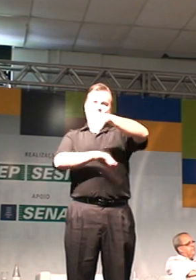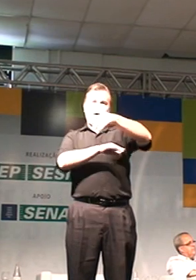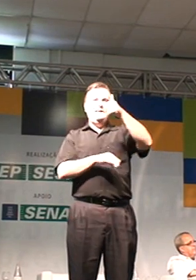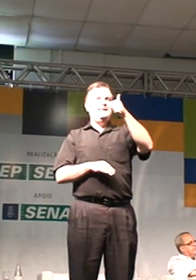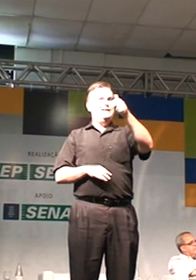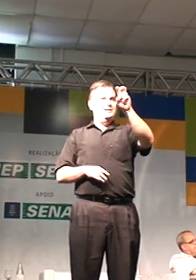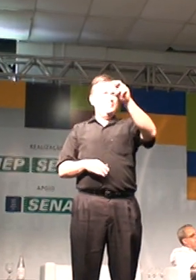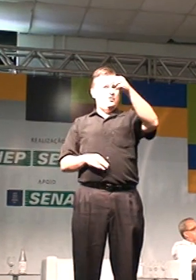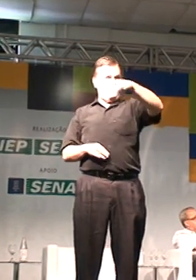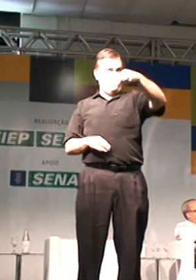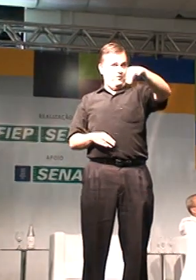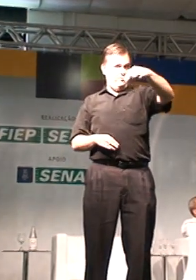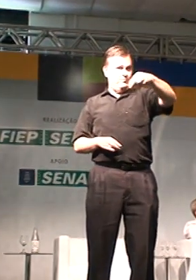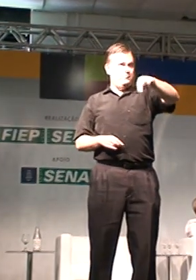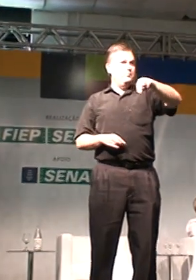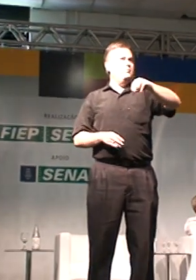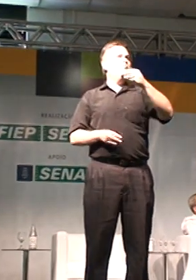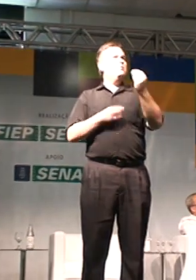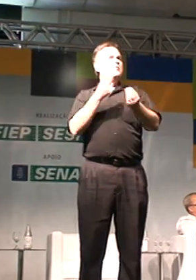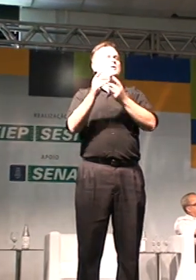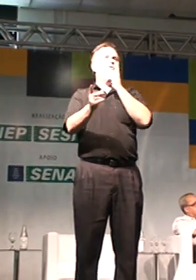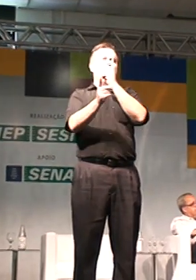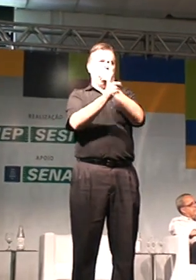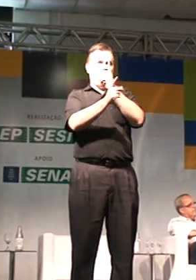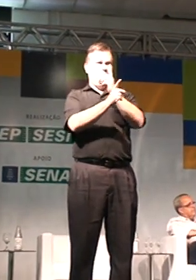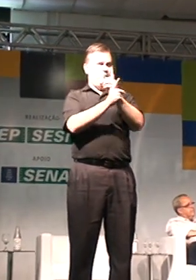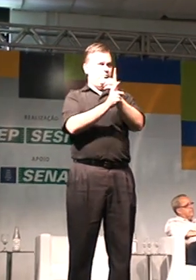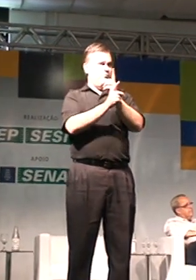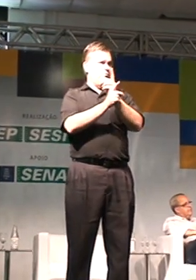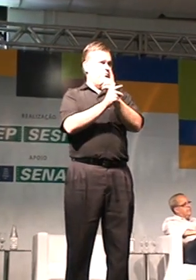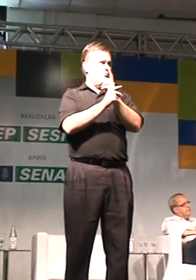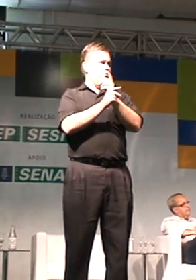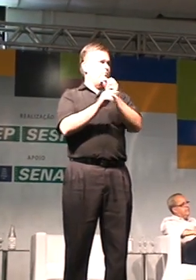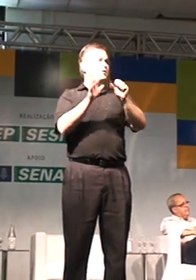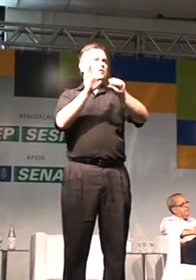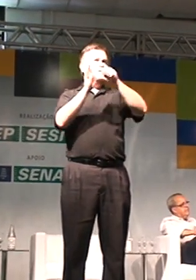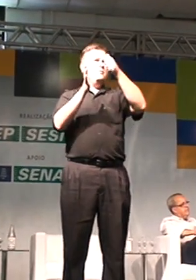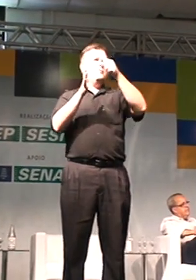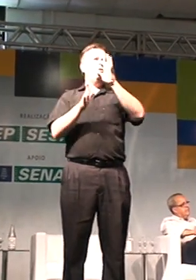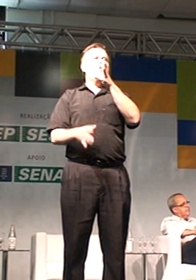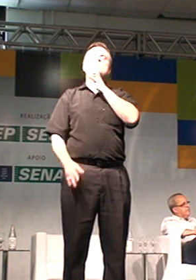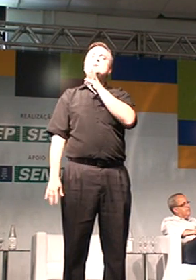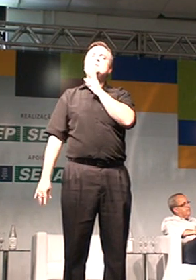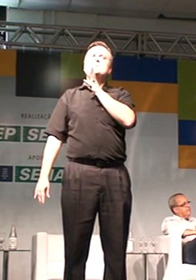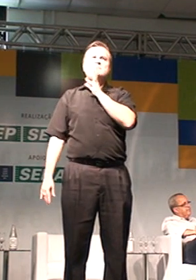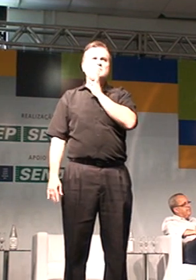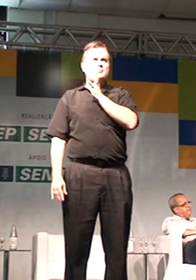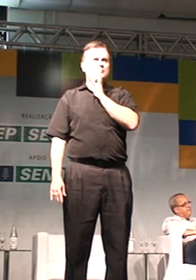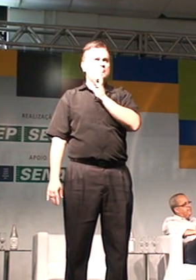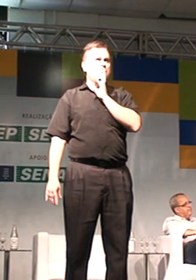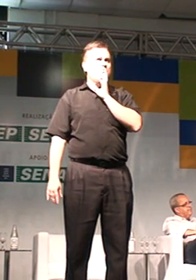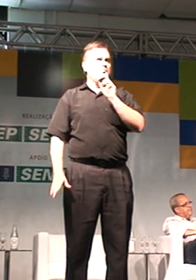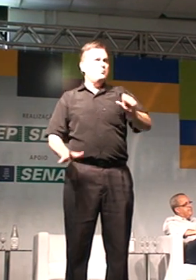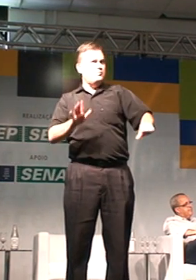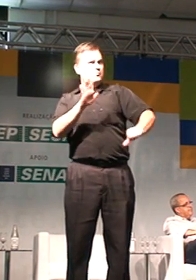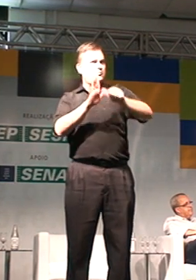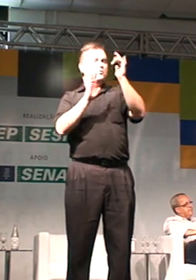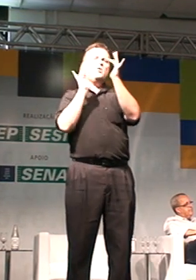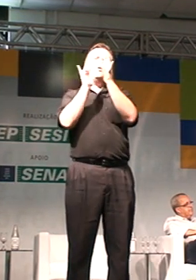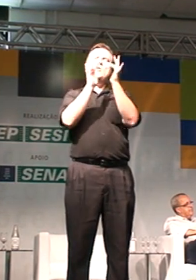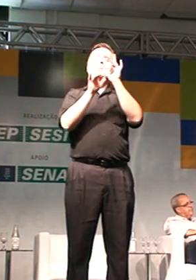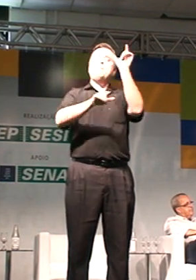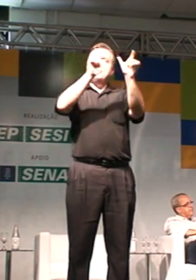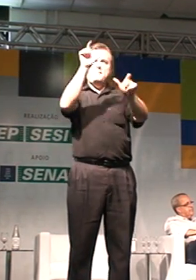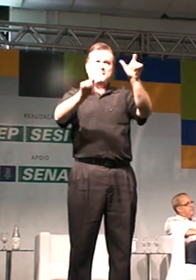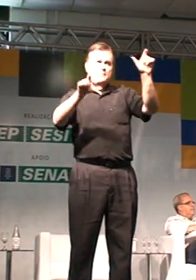de novembro, na Boca Maldita, onde nós vamos estar veiculando, em primeira mão, para o conhecimento e para o primeiro contato com